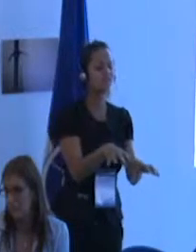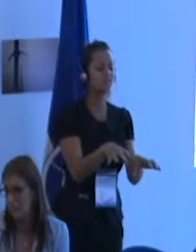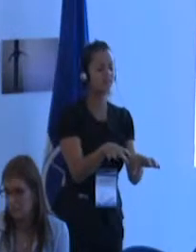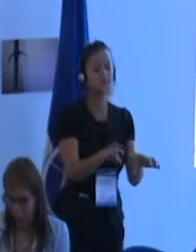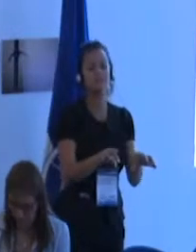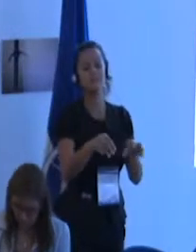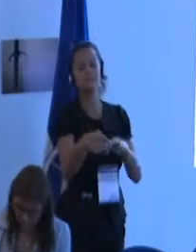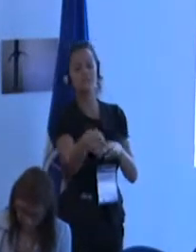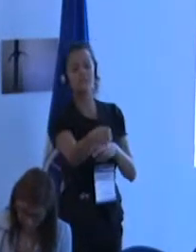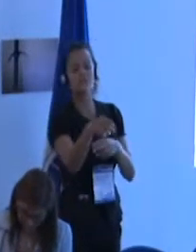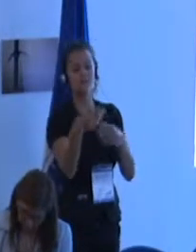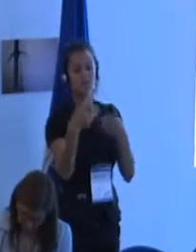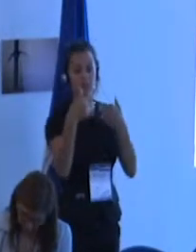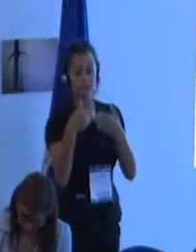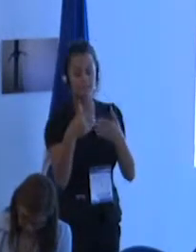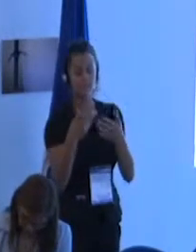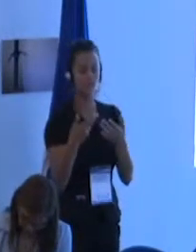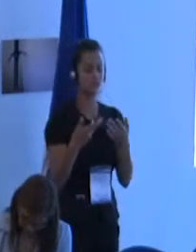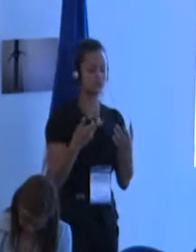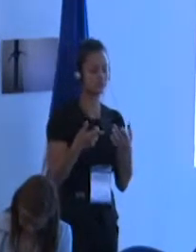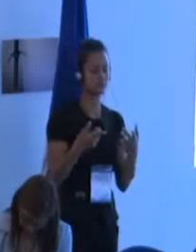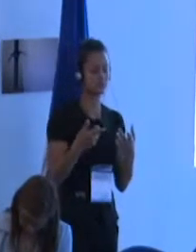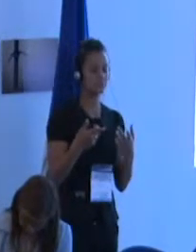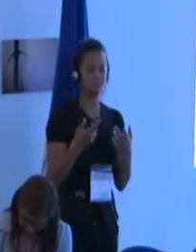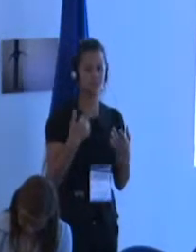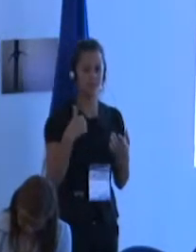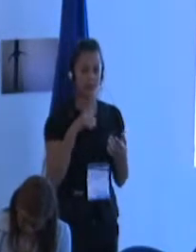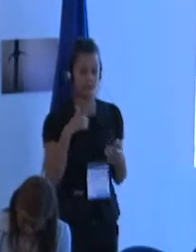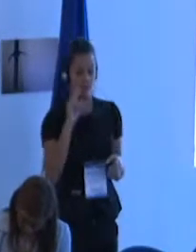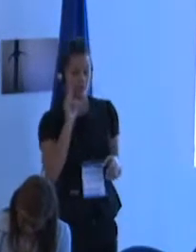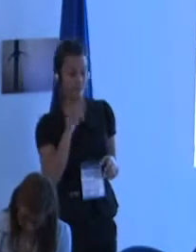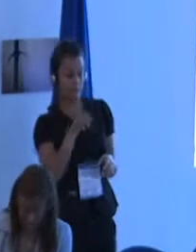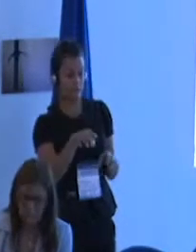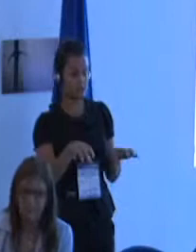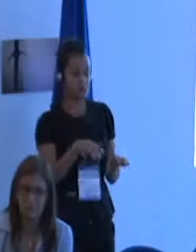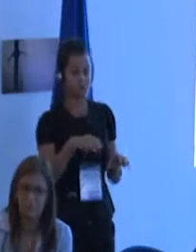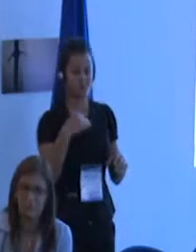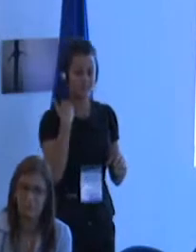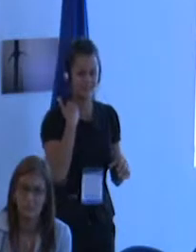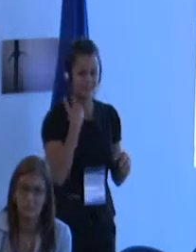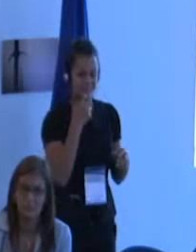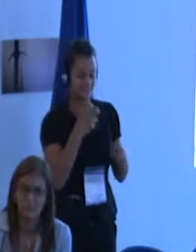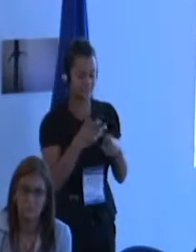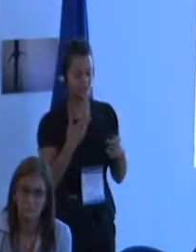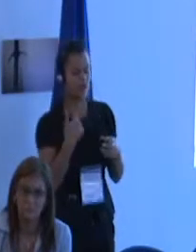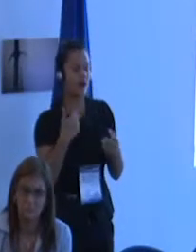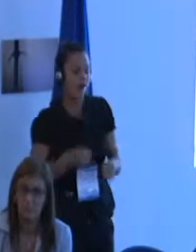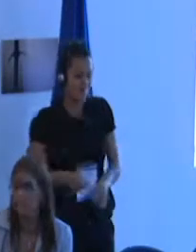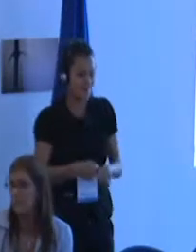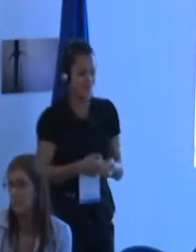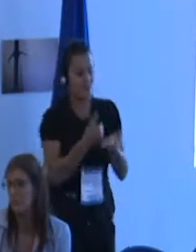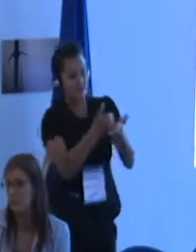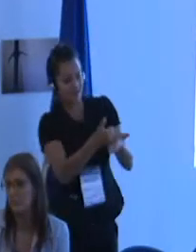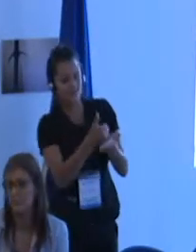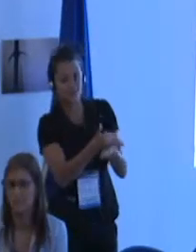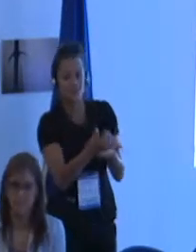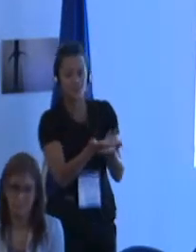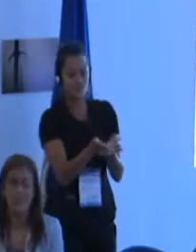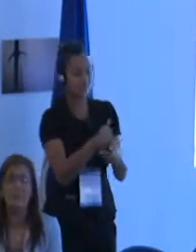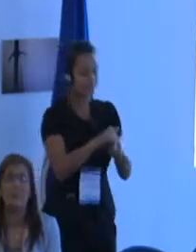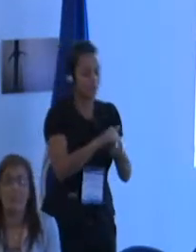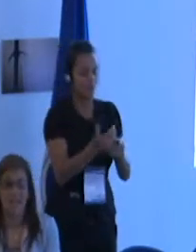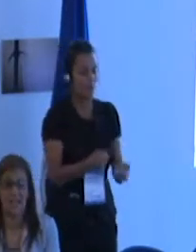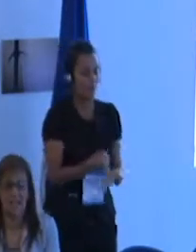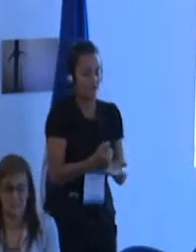limitaciones y ayudarlos a superar los dilemas que encuentran en el ejercicio cotidiano de su